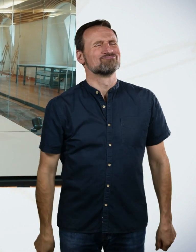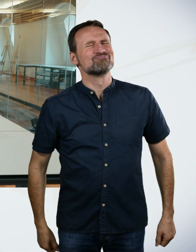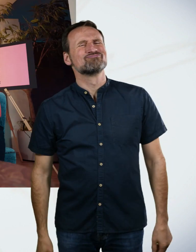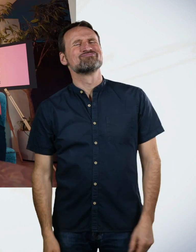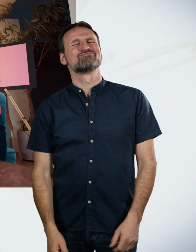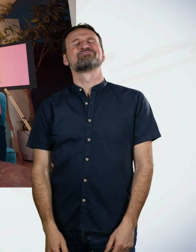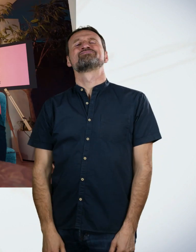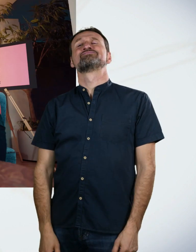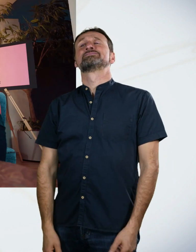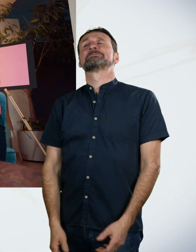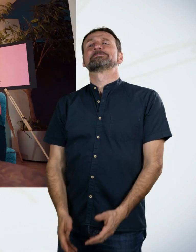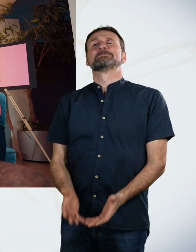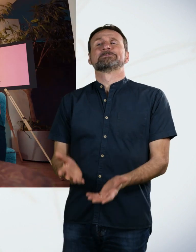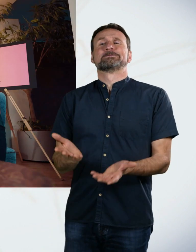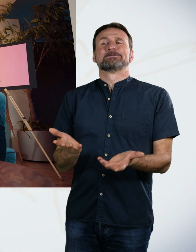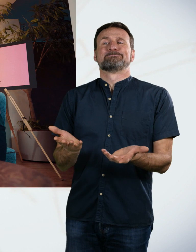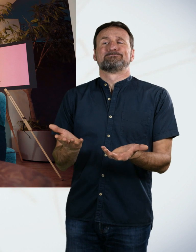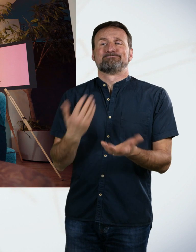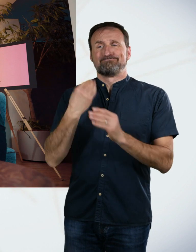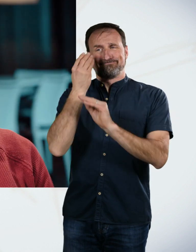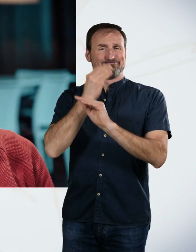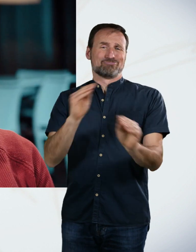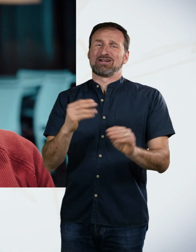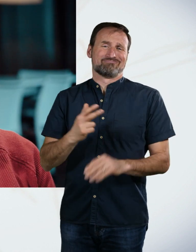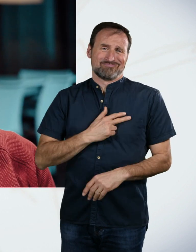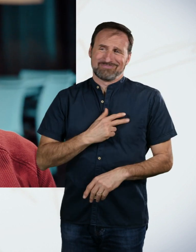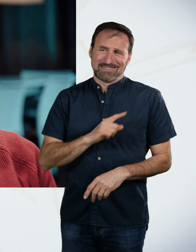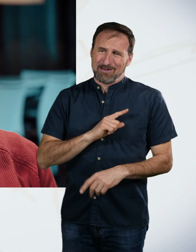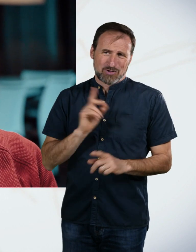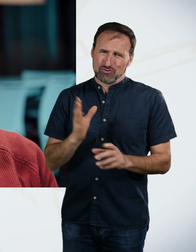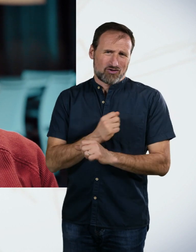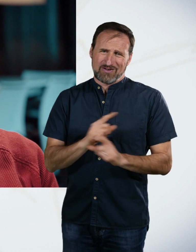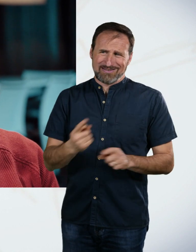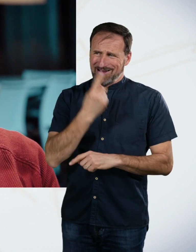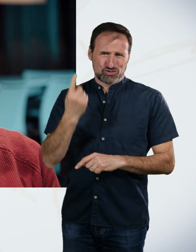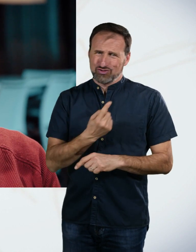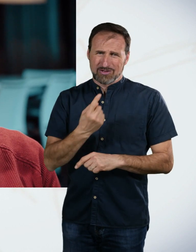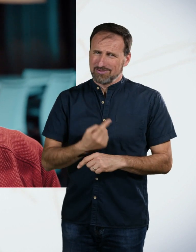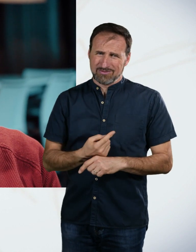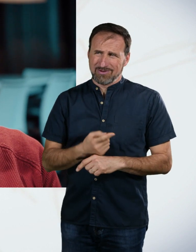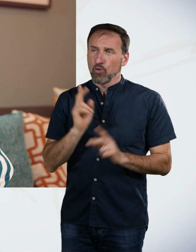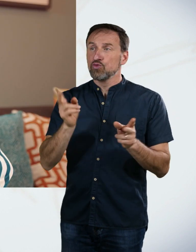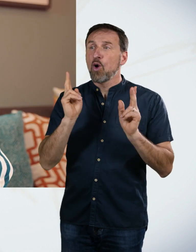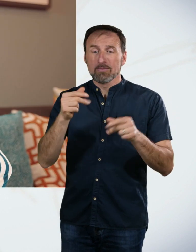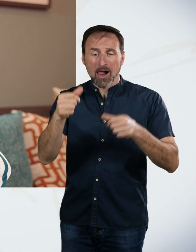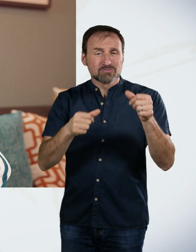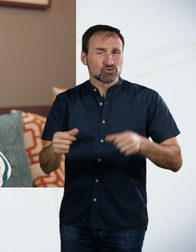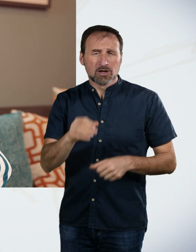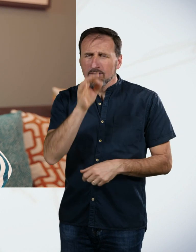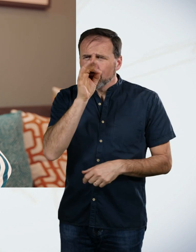Ich sage mal so, ich hätte es auch nicht in einer Stunde geschafft. Finde ich, es wäre eine Sache der Unmöglichkeit. Ich würde nicht mal ein normales Puzzle in einer Stunde schaffen. Und hier sind wir jetzt richtig